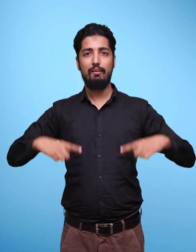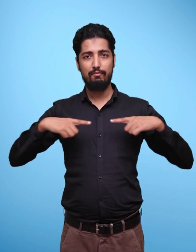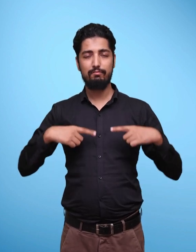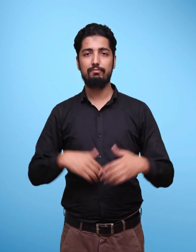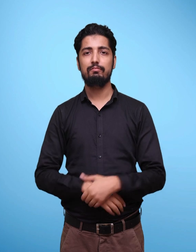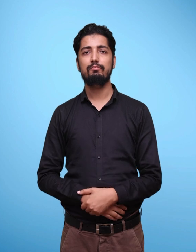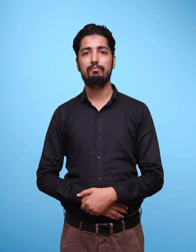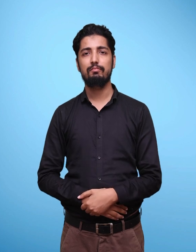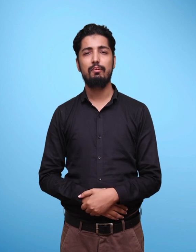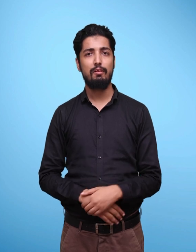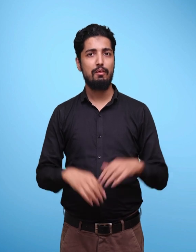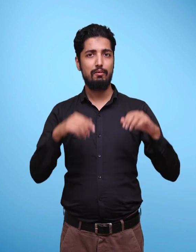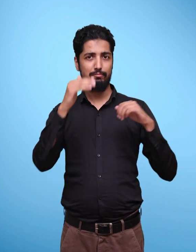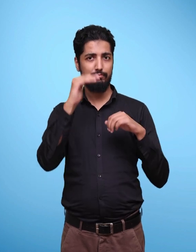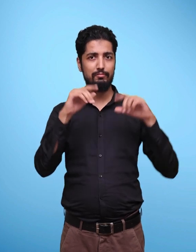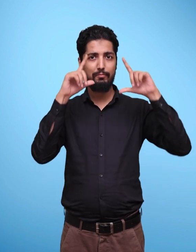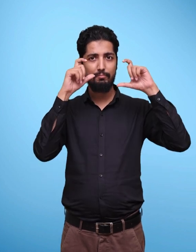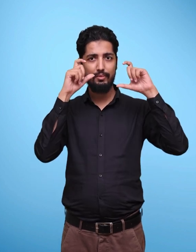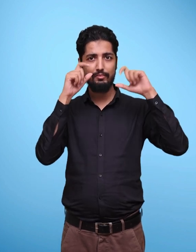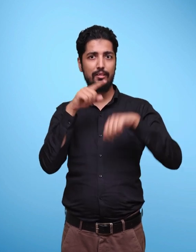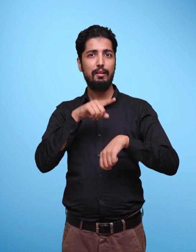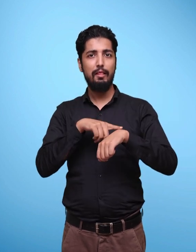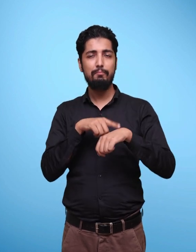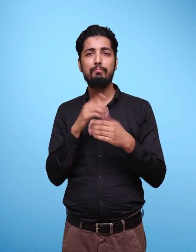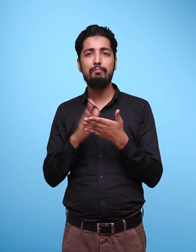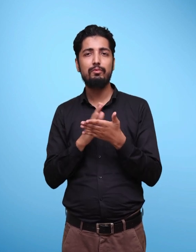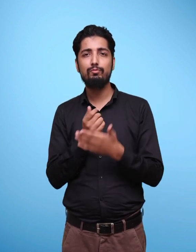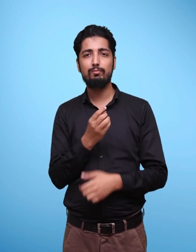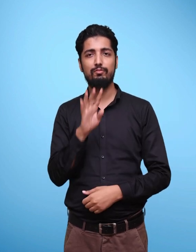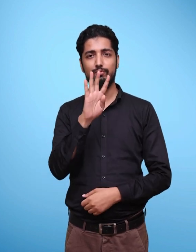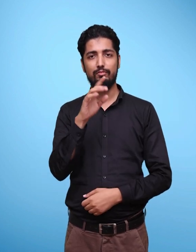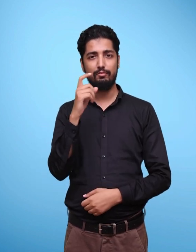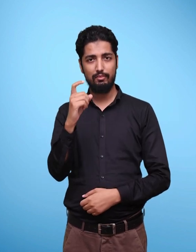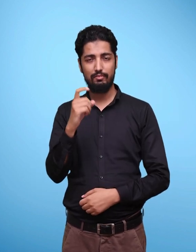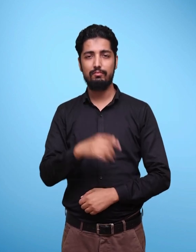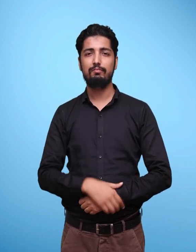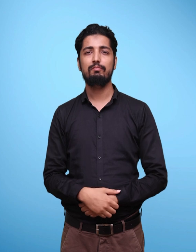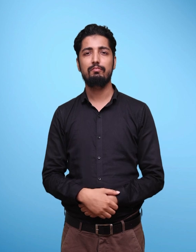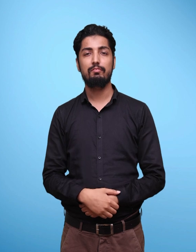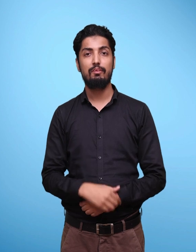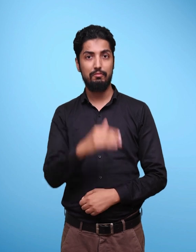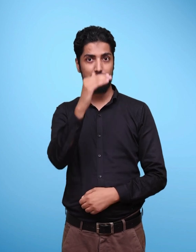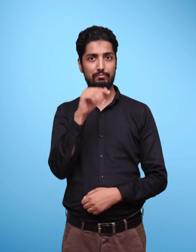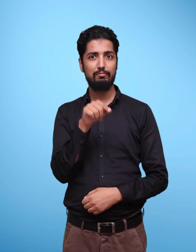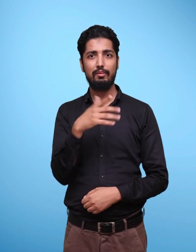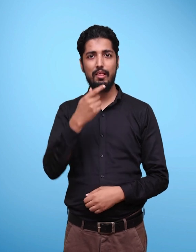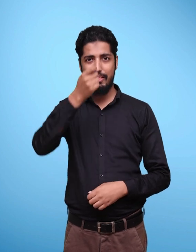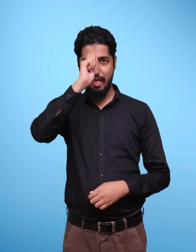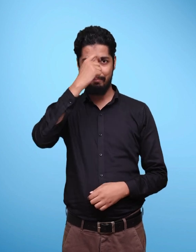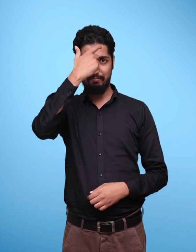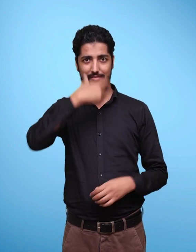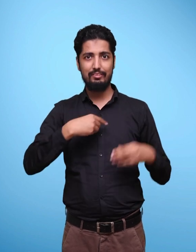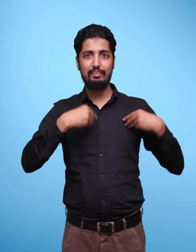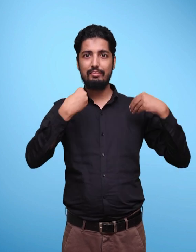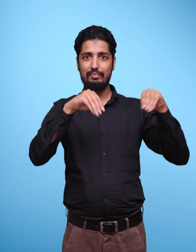Page 47 Picture Time Page